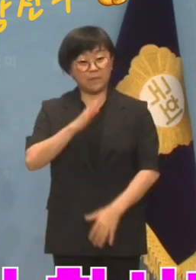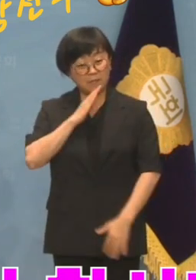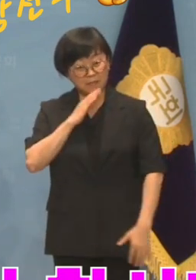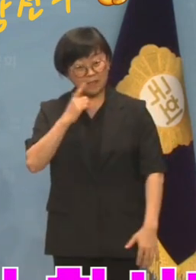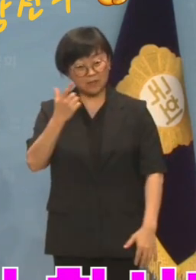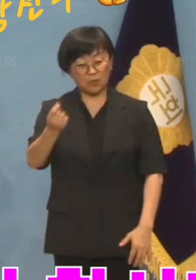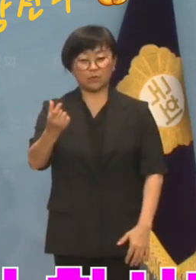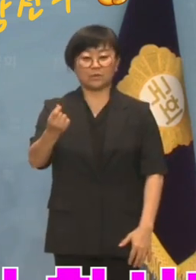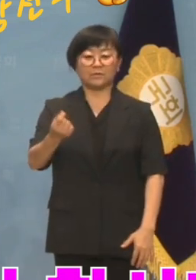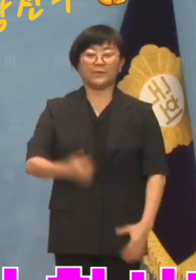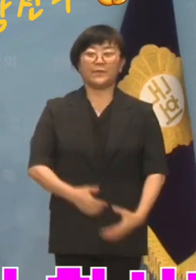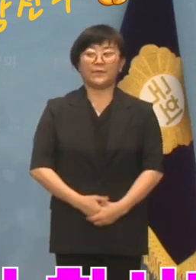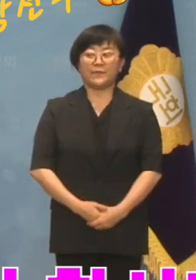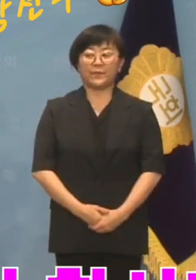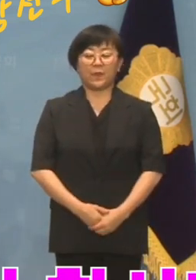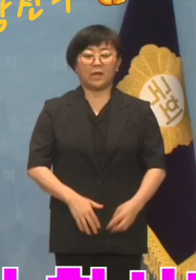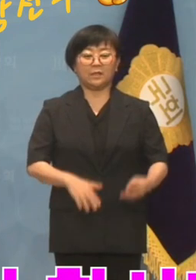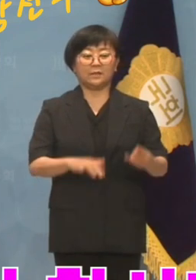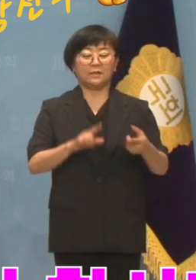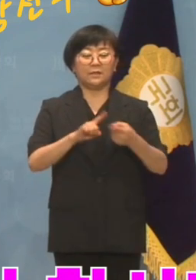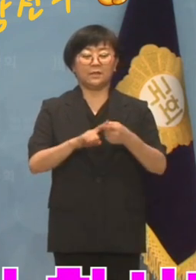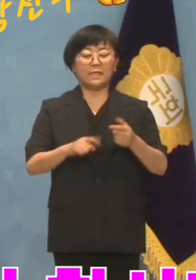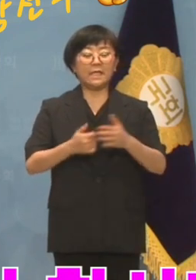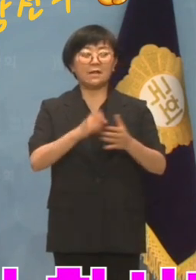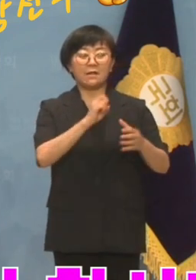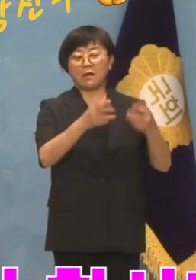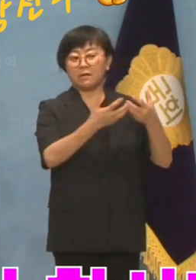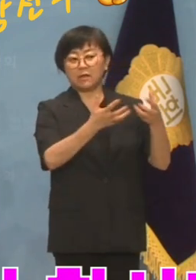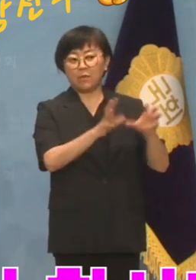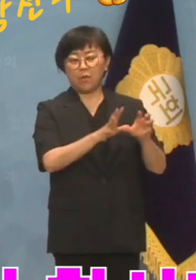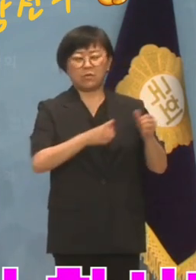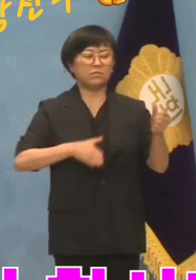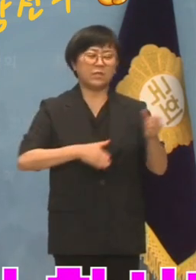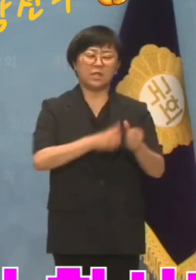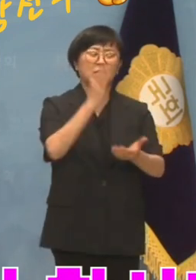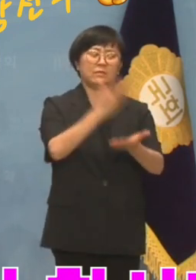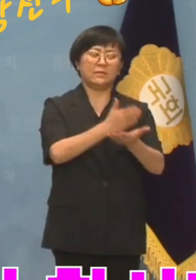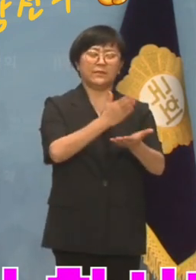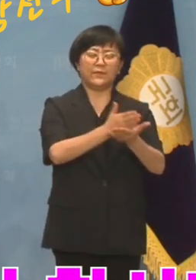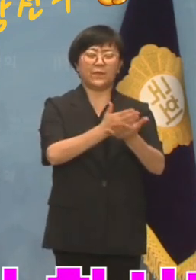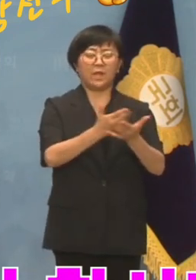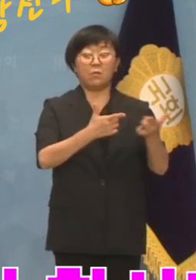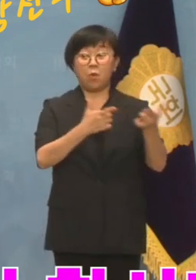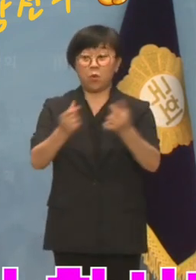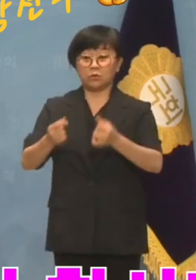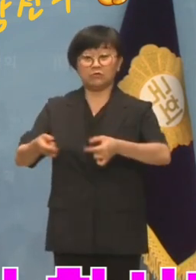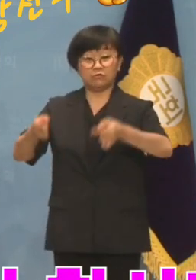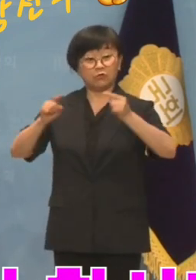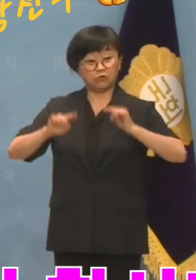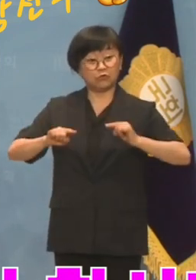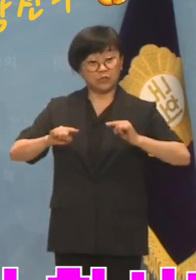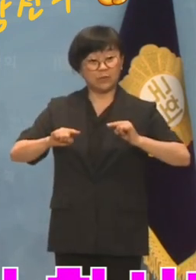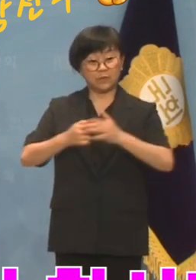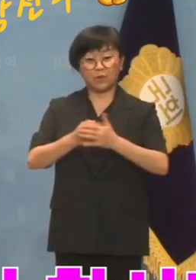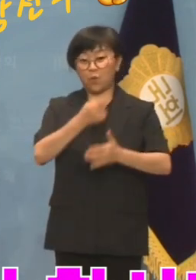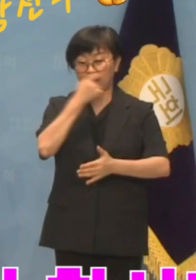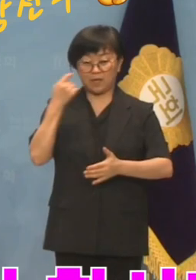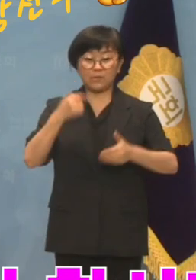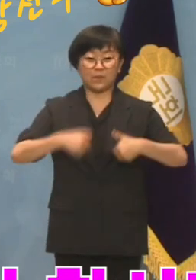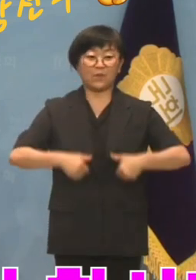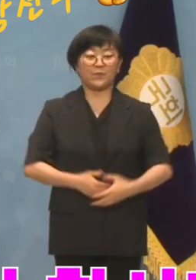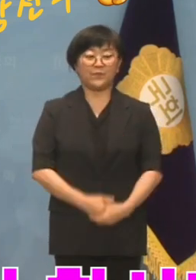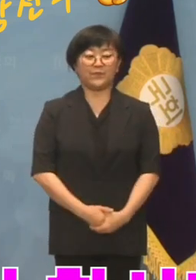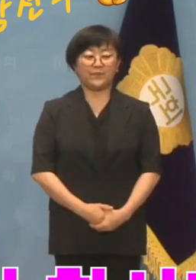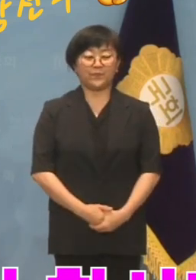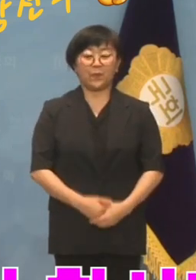의도입니까? 3인 성호로 제1야당 대표를 음해하지 말고 전수조사로 사실을 확인합시다.